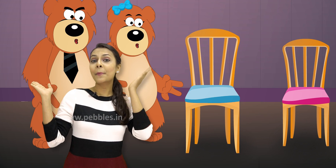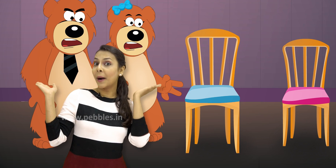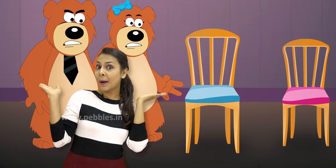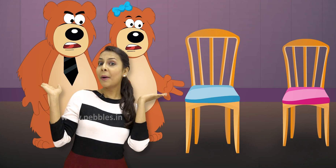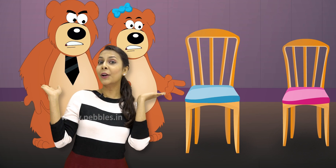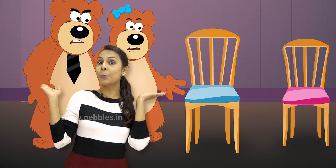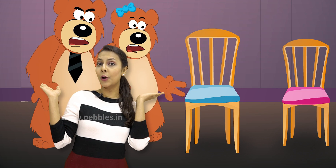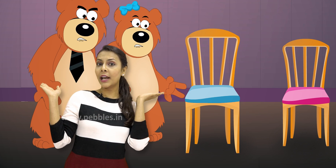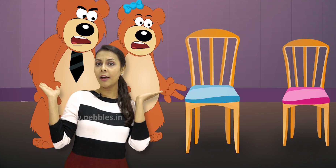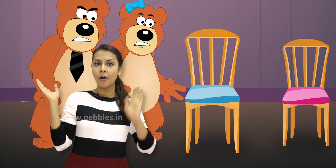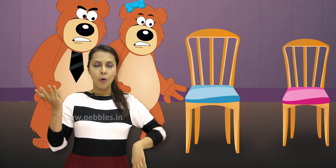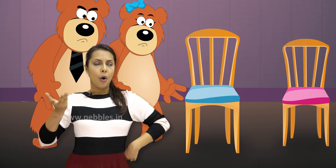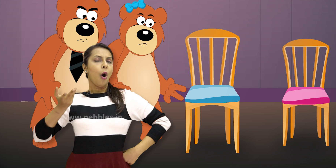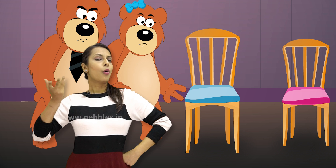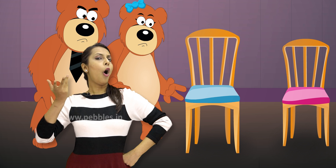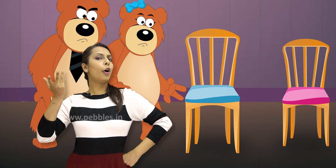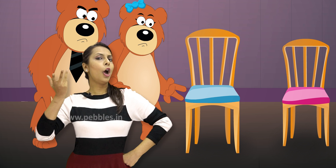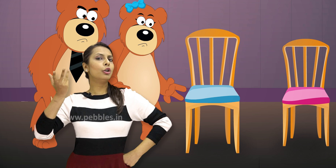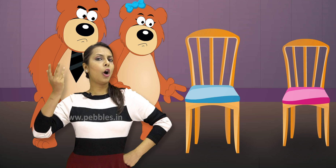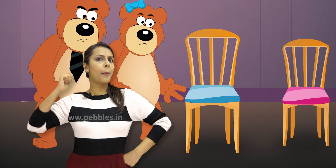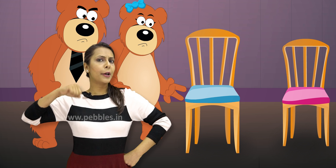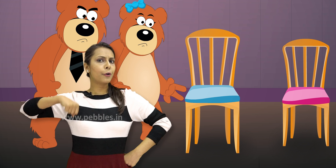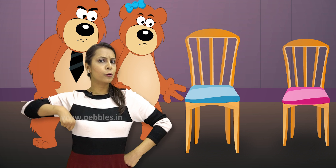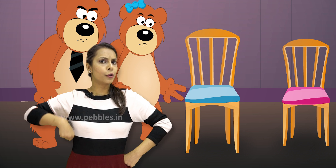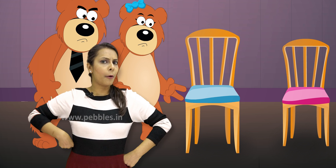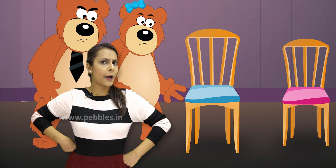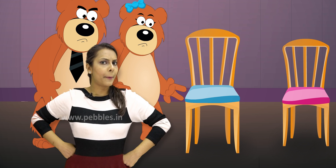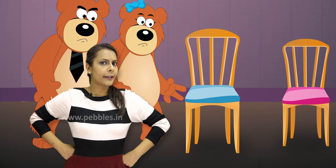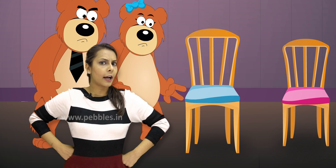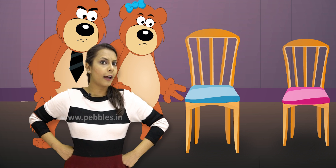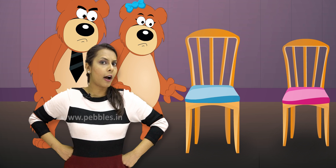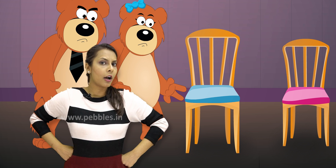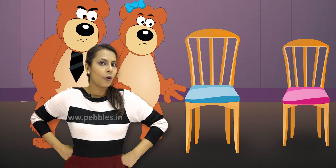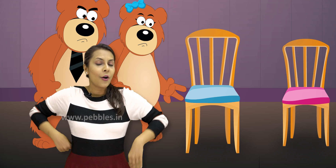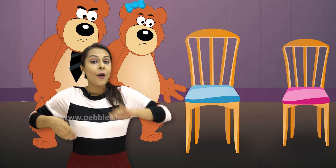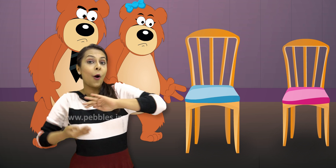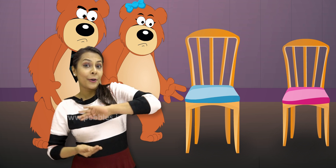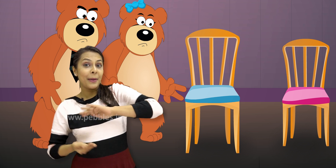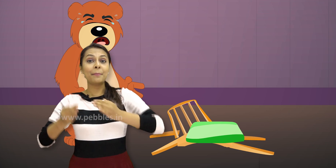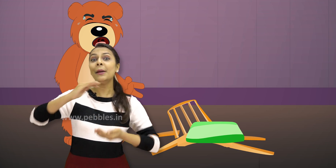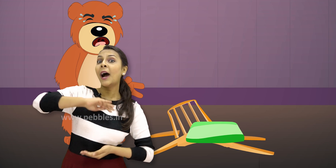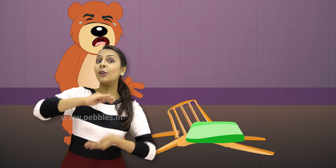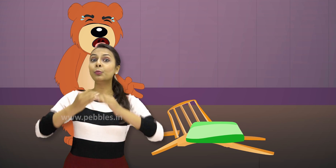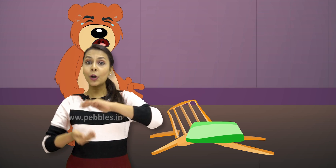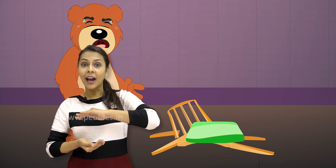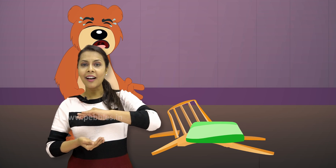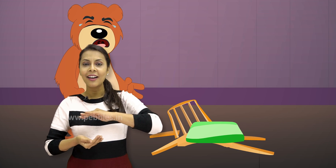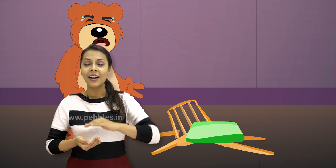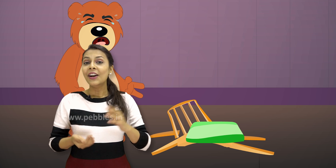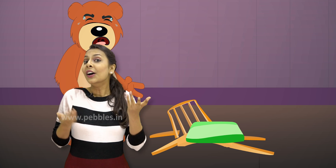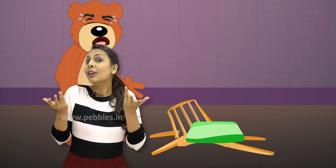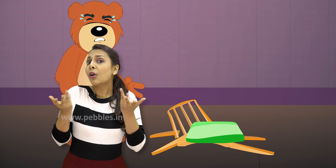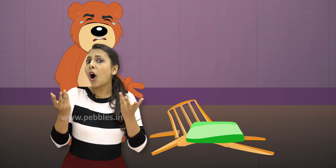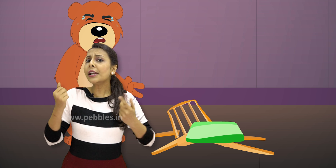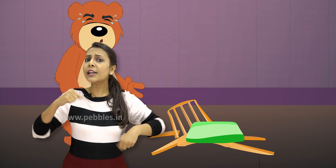भालू और ममा भालू बोले कौन है जो हमारी कुर्सियों पर बैठा था और बेबी भालू बोला